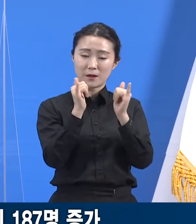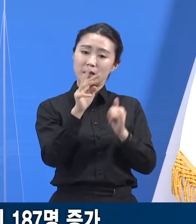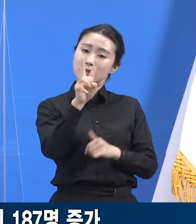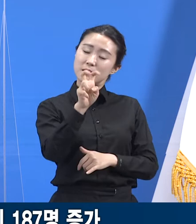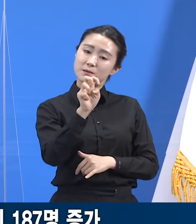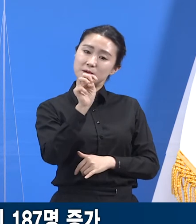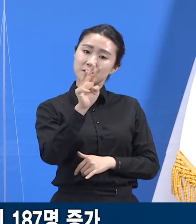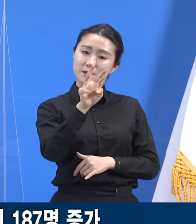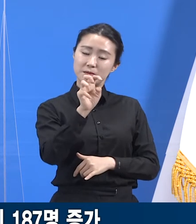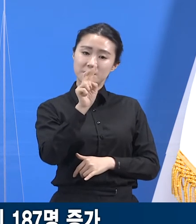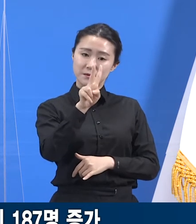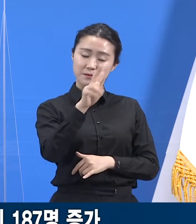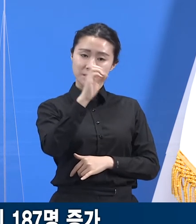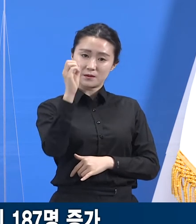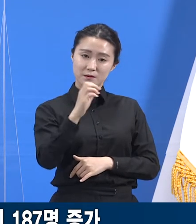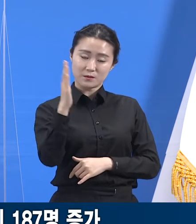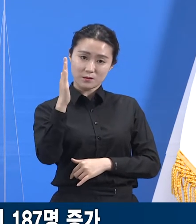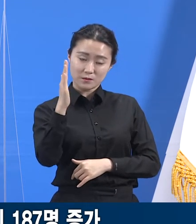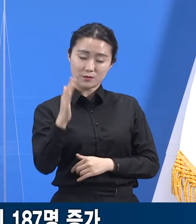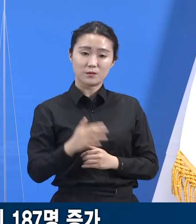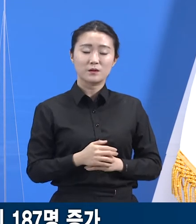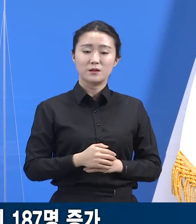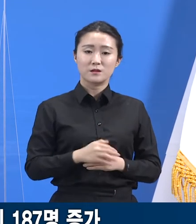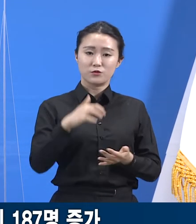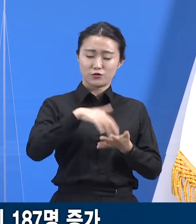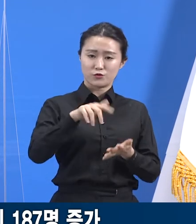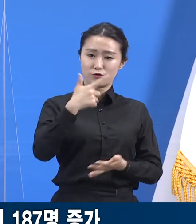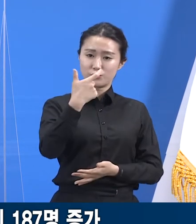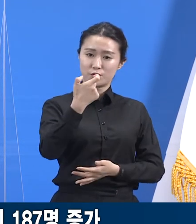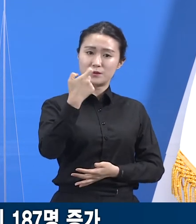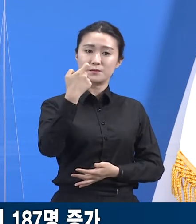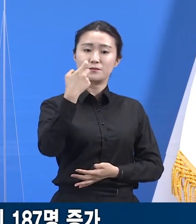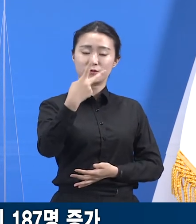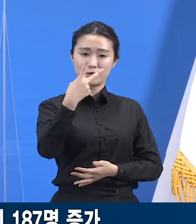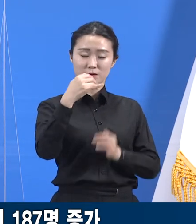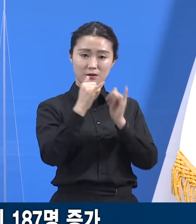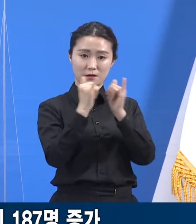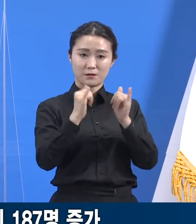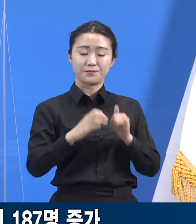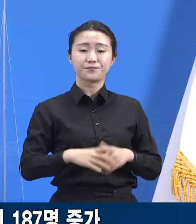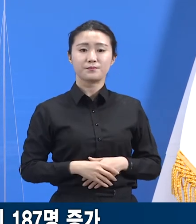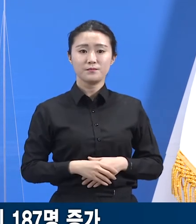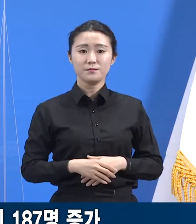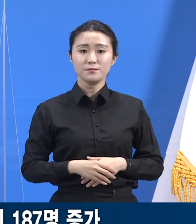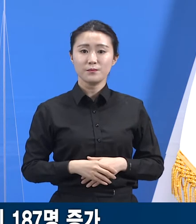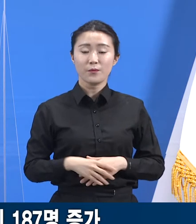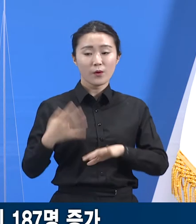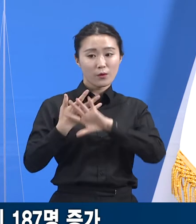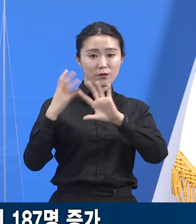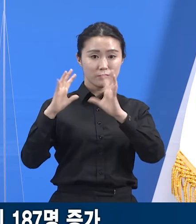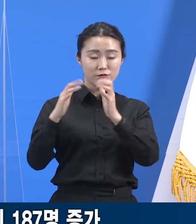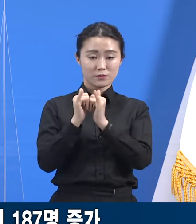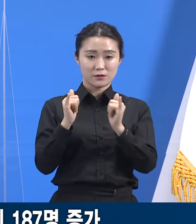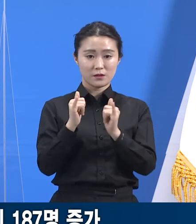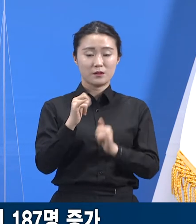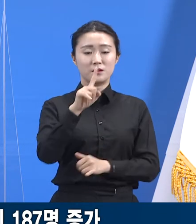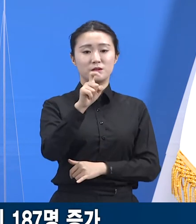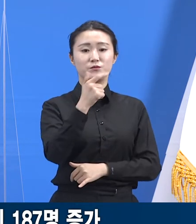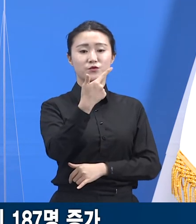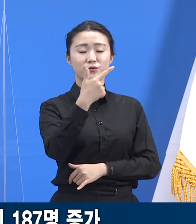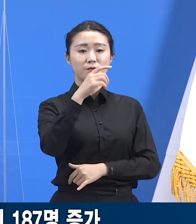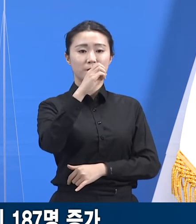62명입니다. 어제 확진자 중 외국인은 16.6%인 31명입니다.